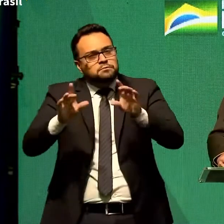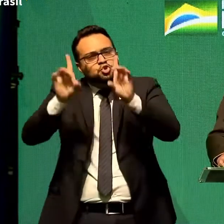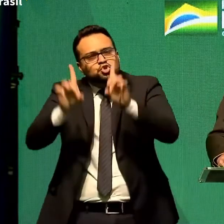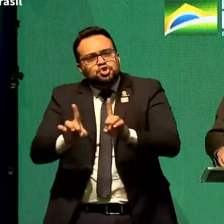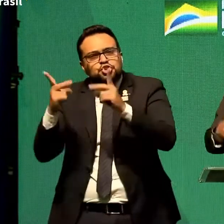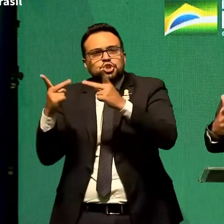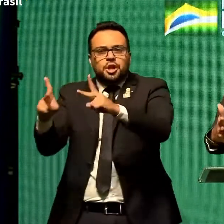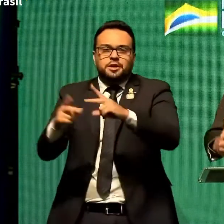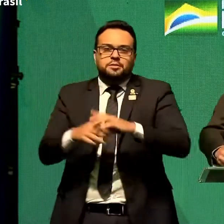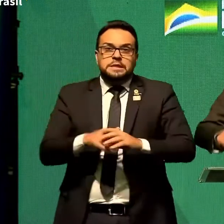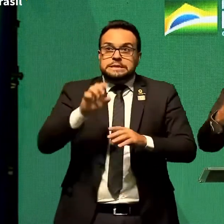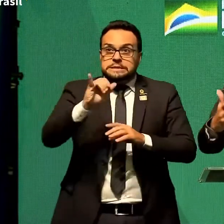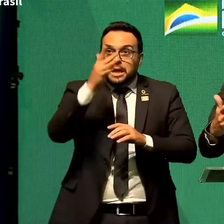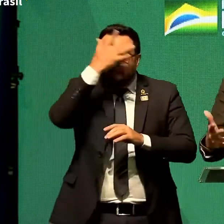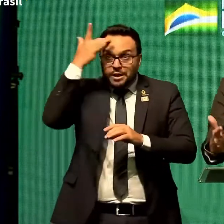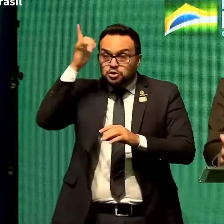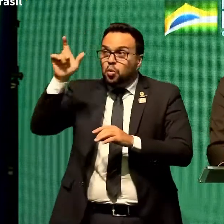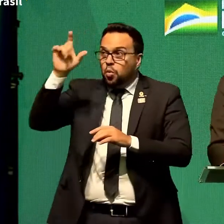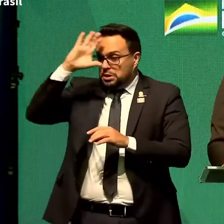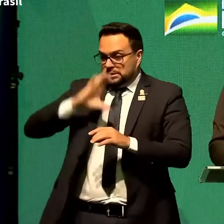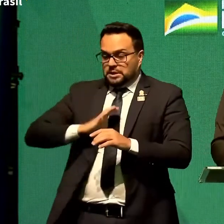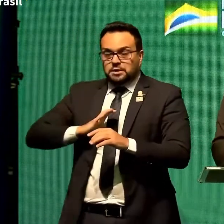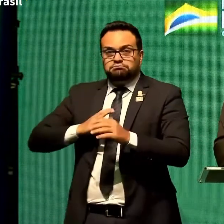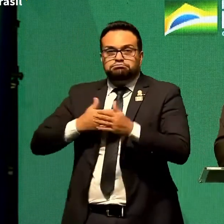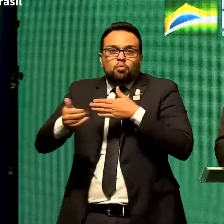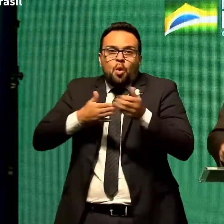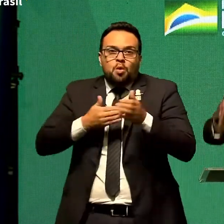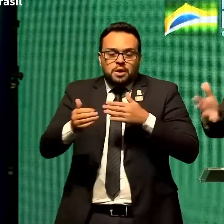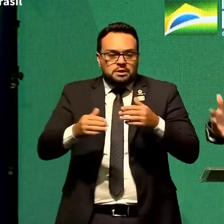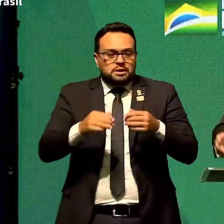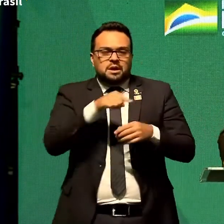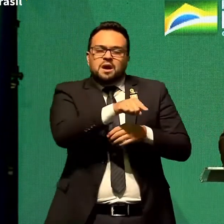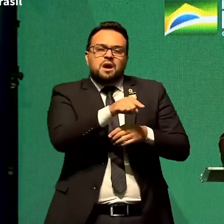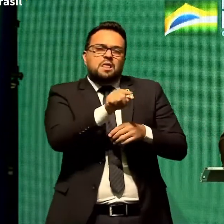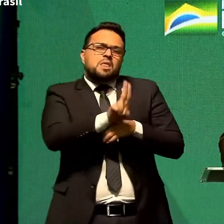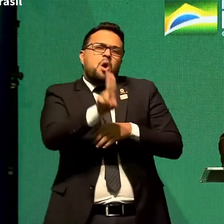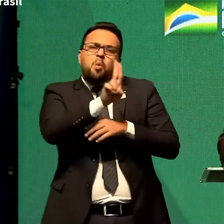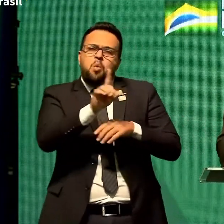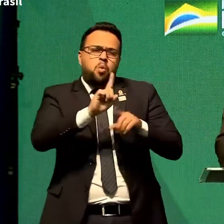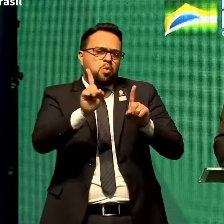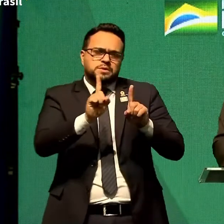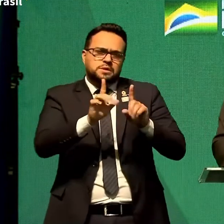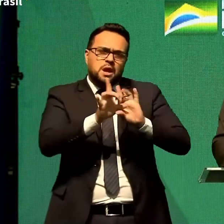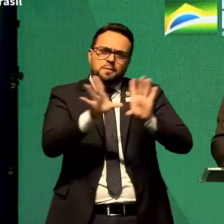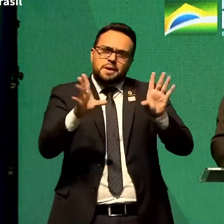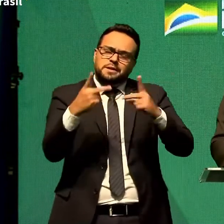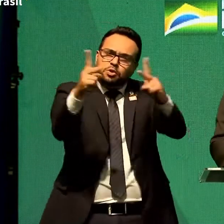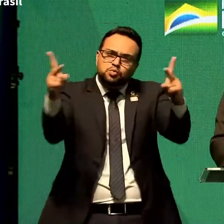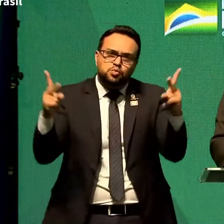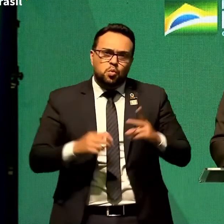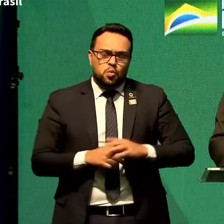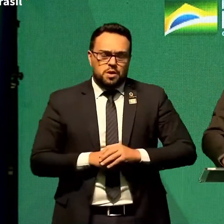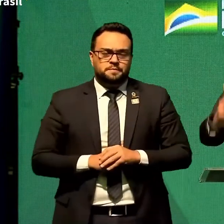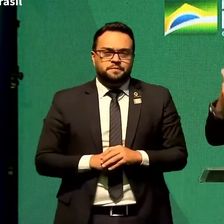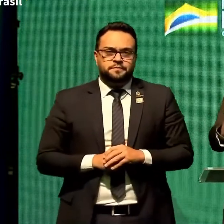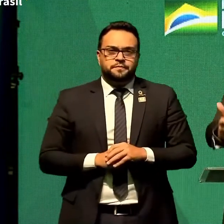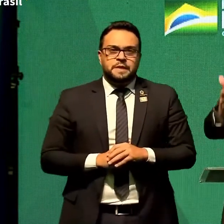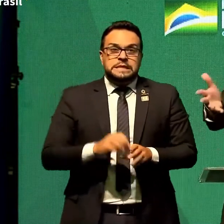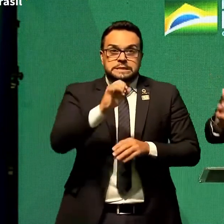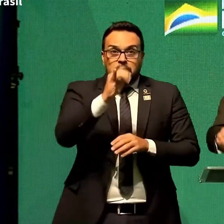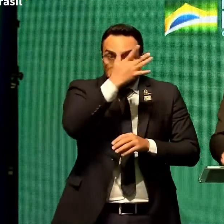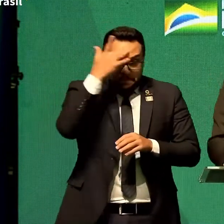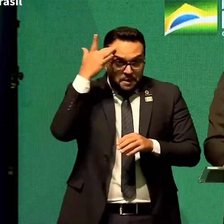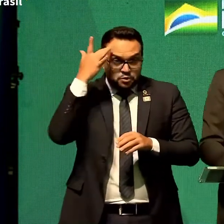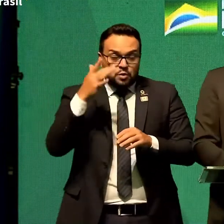errado, não está certo, que não tem comprovação científica, que não use. É liberdade dele. O off-label, fora da bula, é o